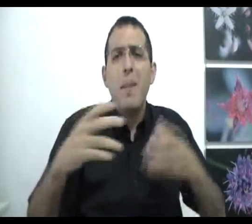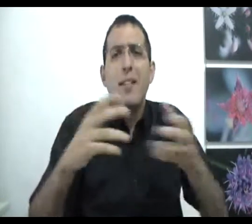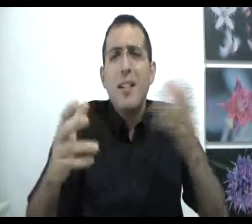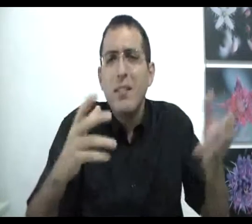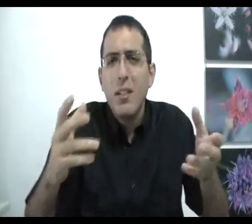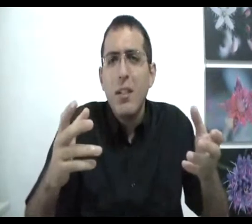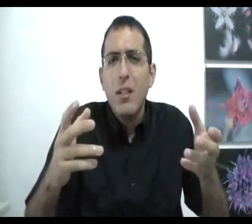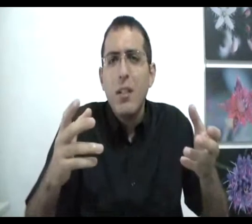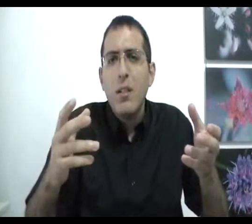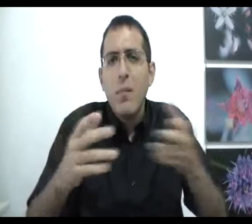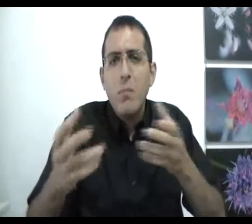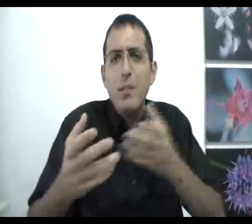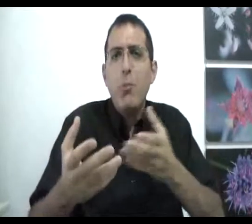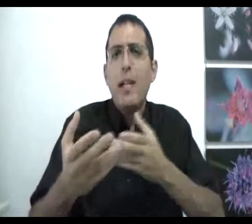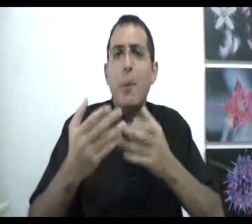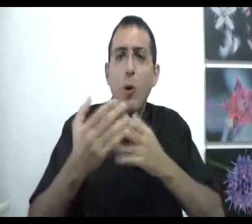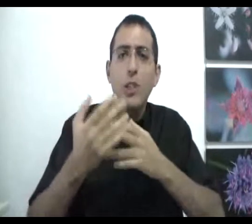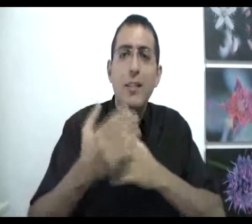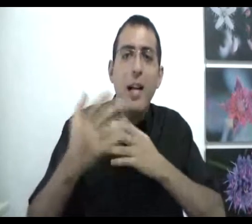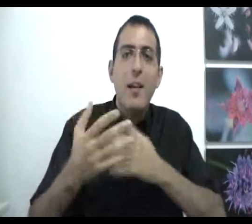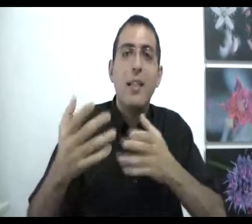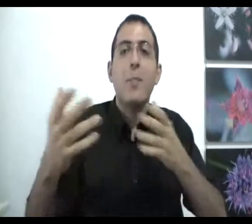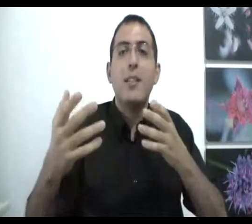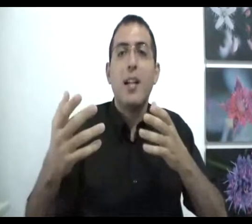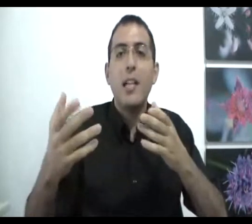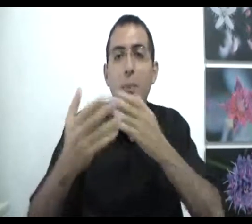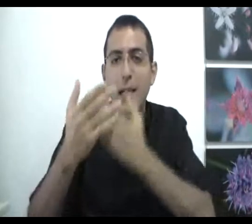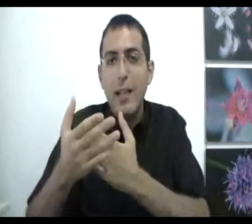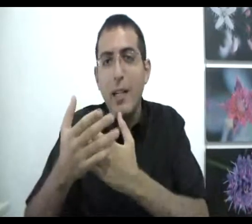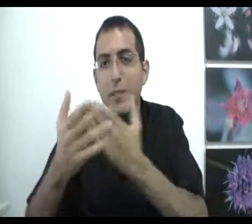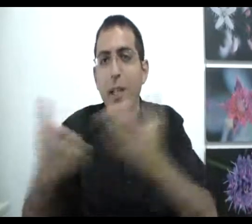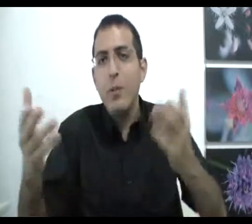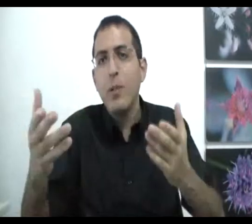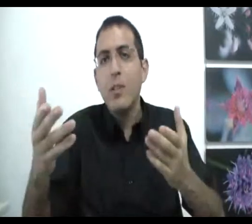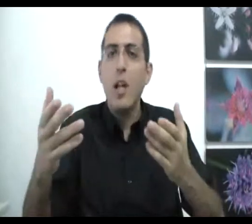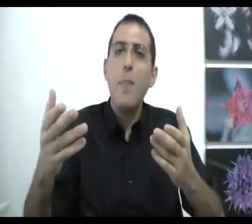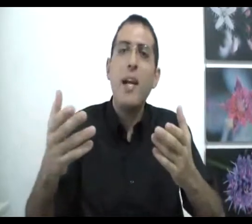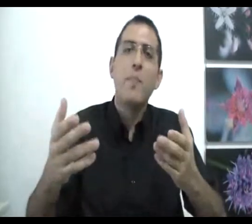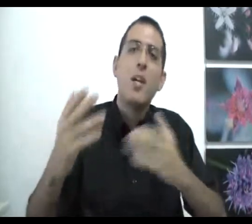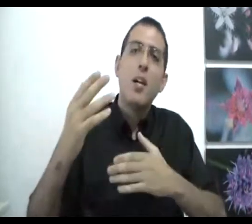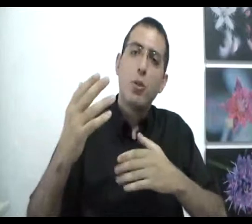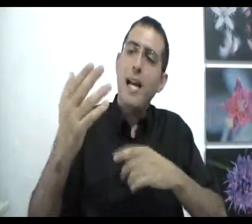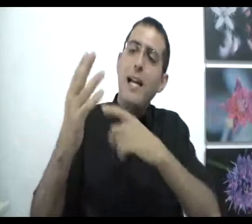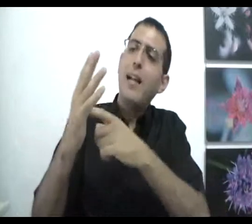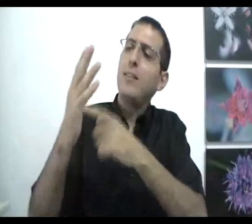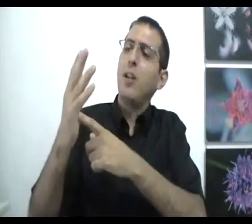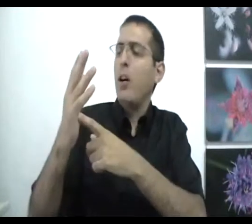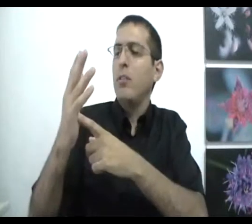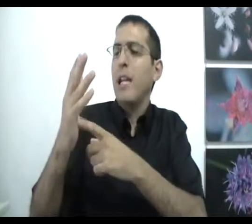אמרת? מה זאת אומרת? ברור שעד שלך היא אחת עם העד שלך יש פה יד אחת וזהו, אתה לא אומר אתה יודע, היד הזאת היא